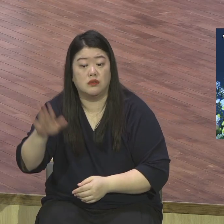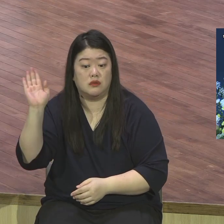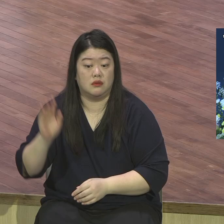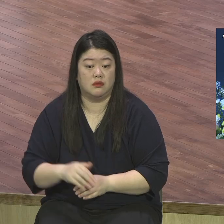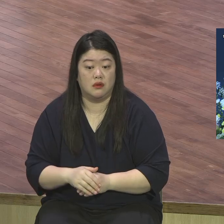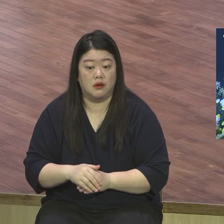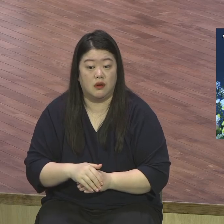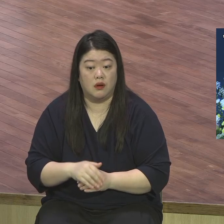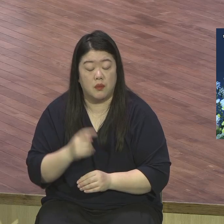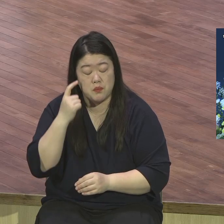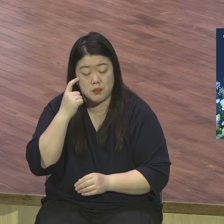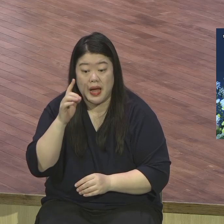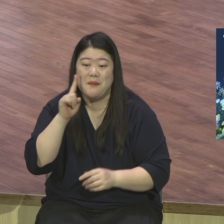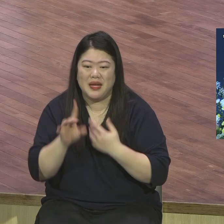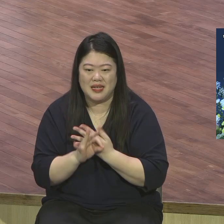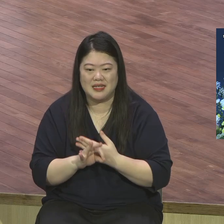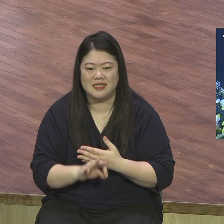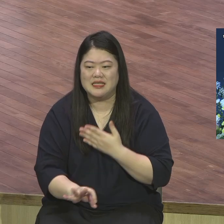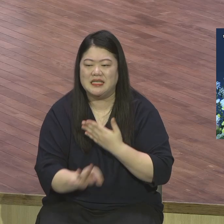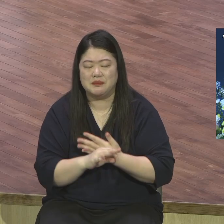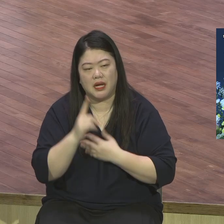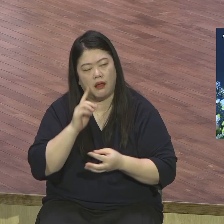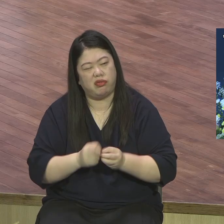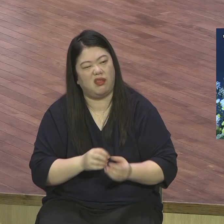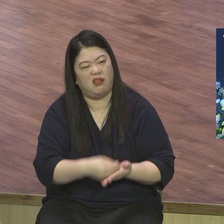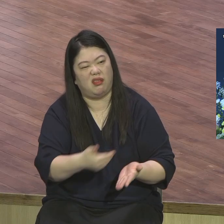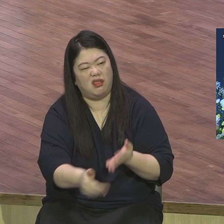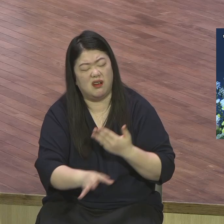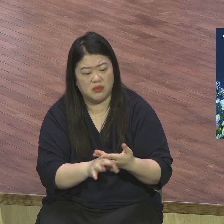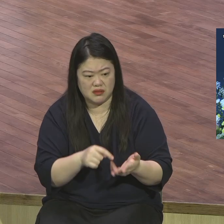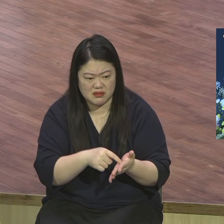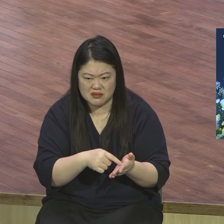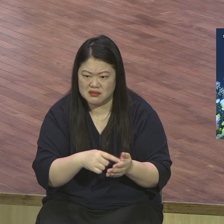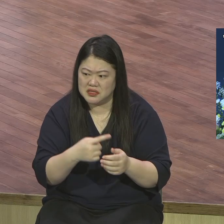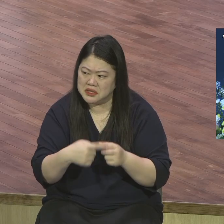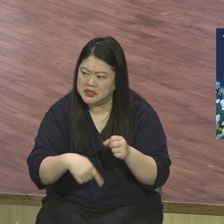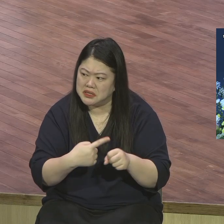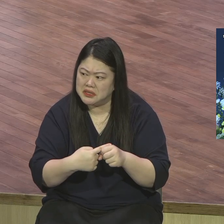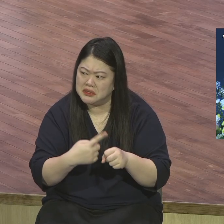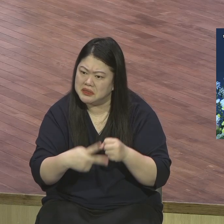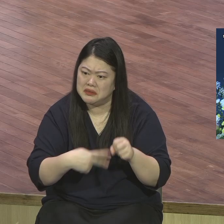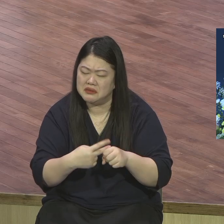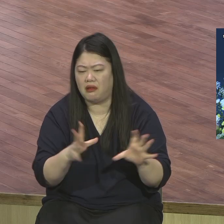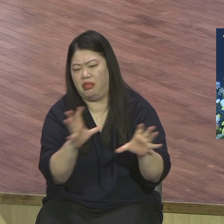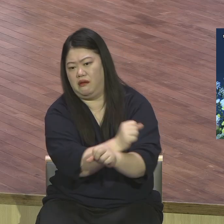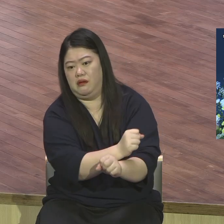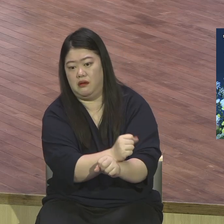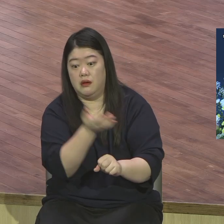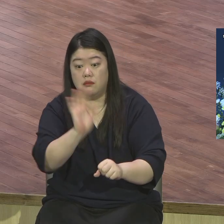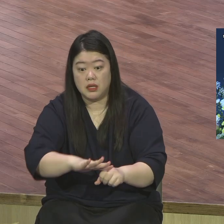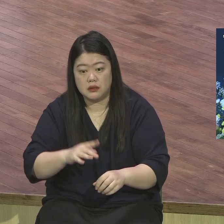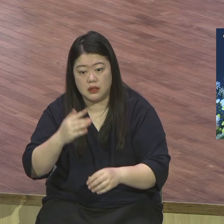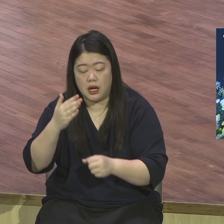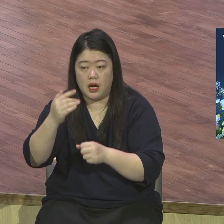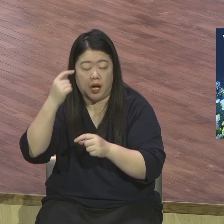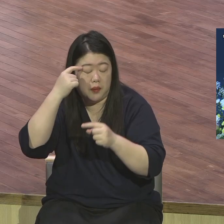굴려가 성경은 오래 못 가지요 자 27절을 봅니다 인자가 아버지의 영광으로 그